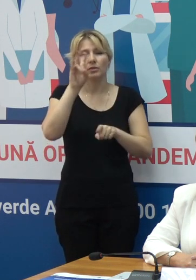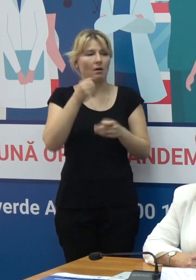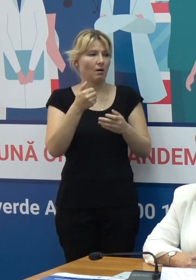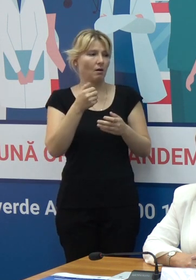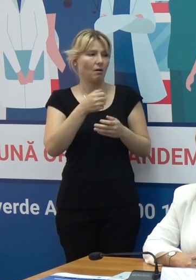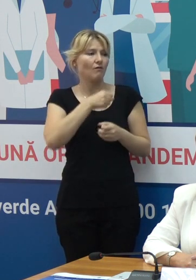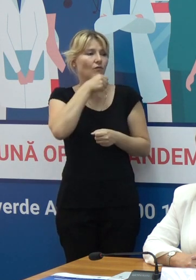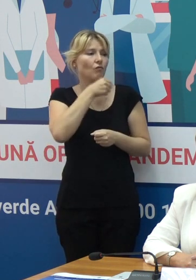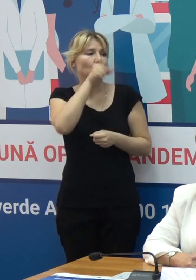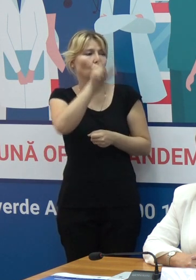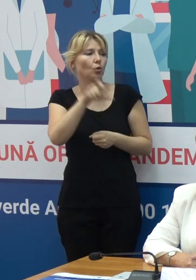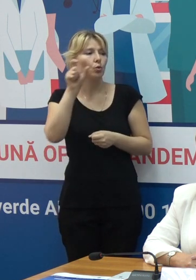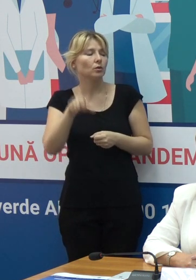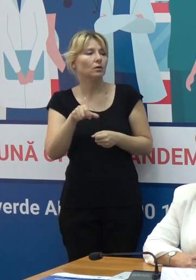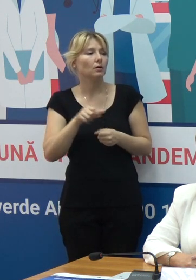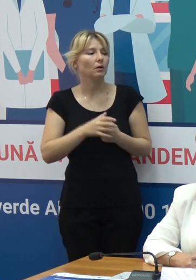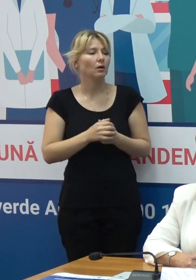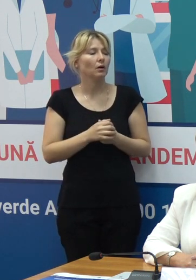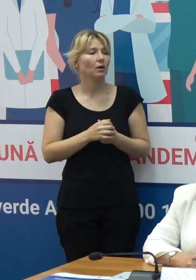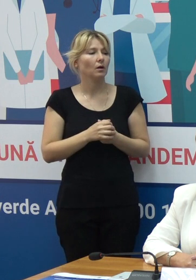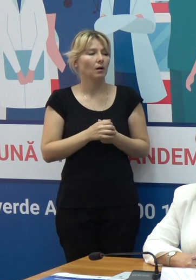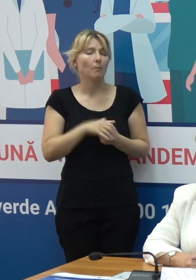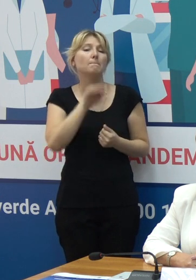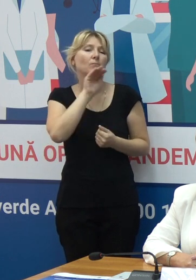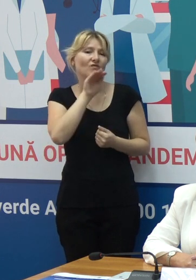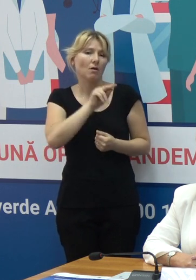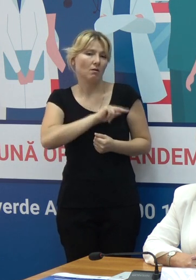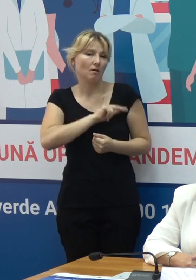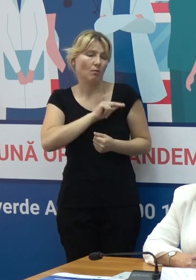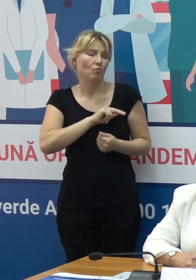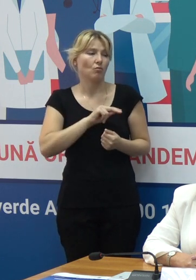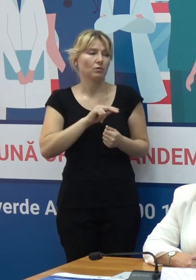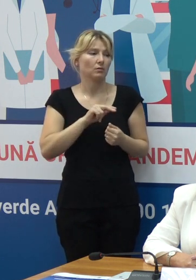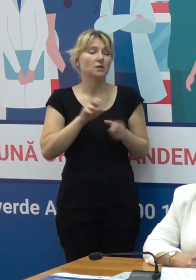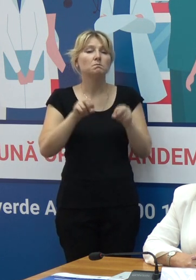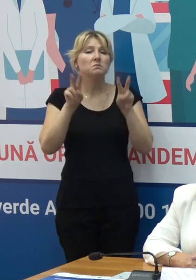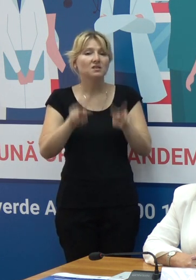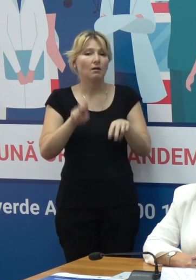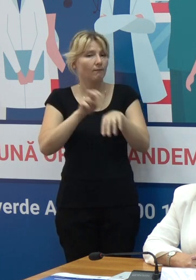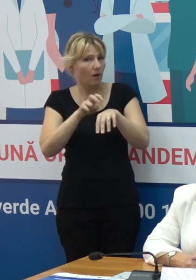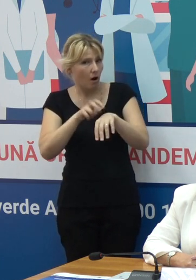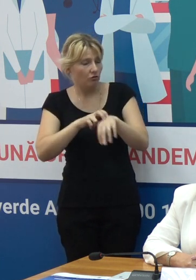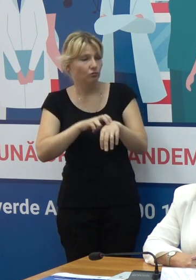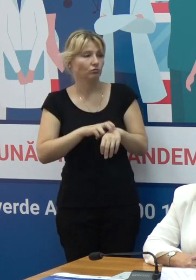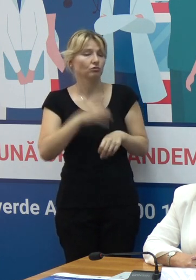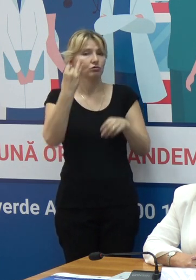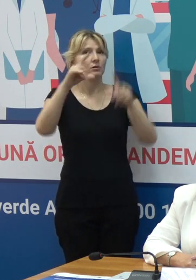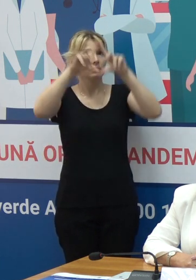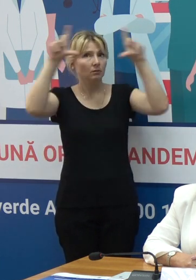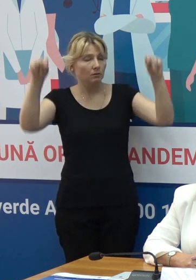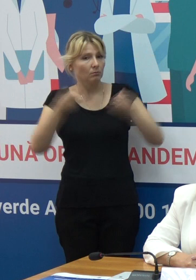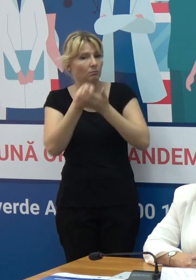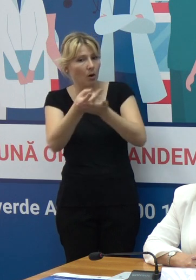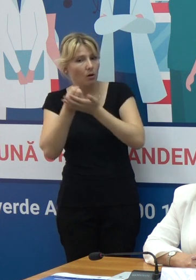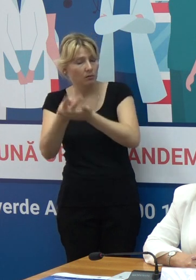anumite categorii profesionale, în special lucrătorii medicali. și la fel cunoaștem